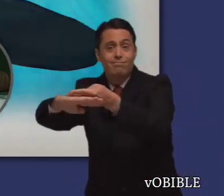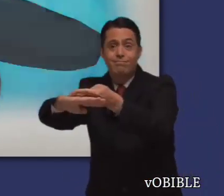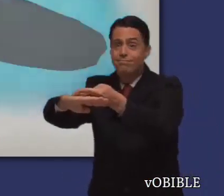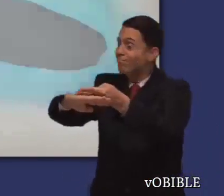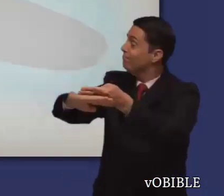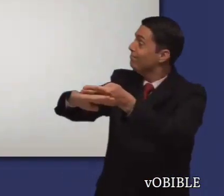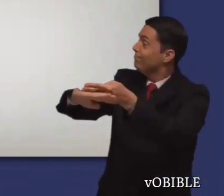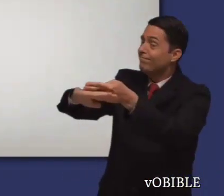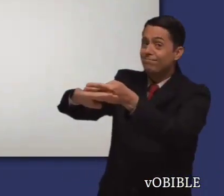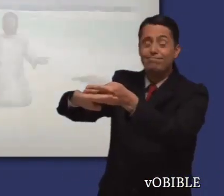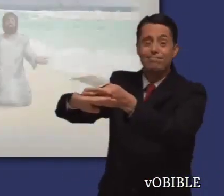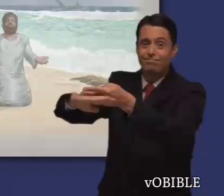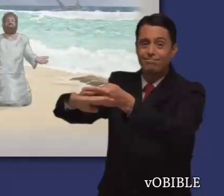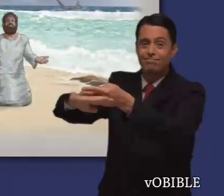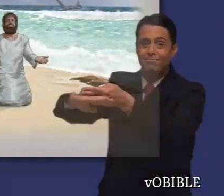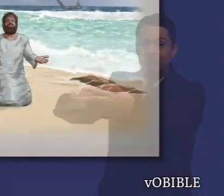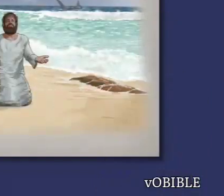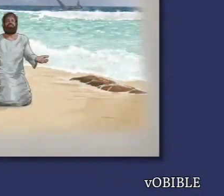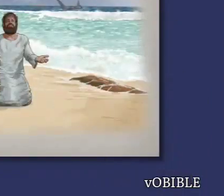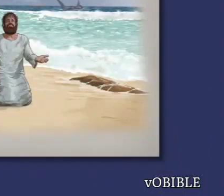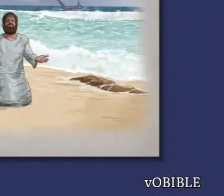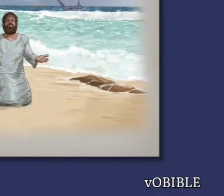el pez vomite al profeta en tierra firme.